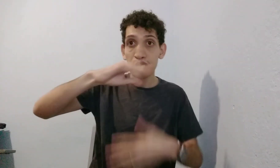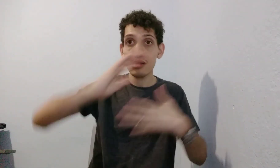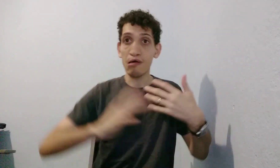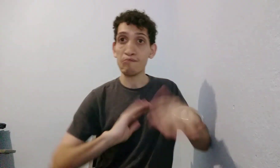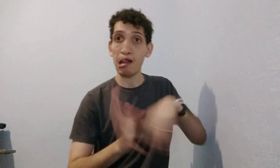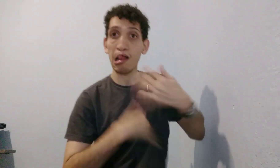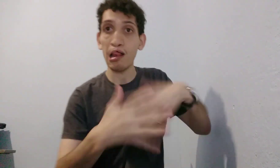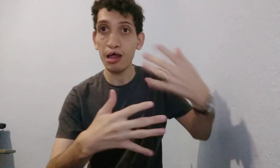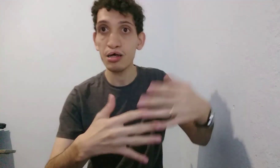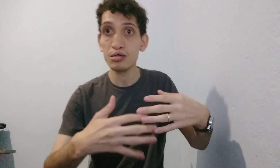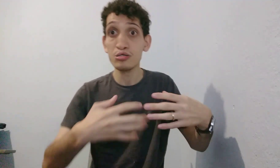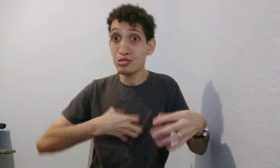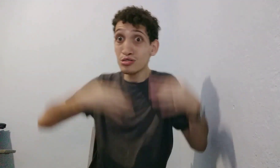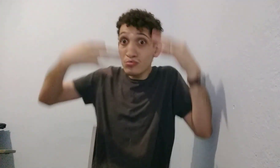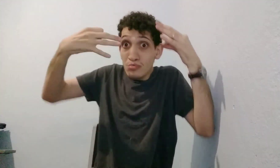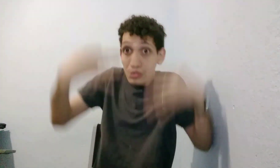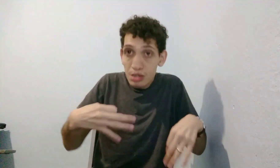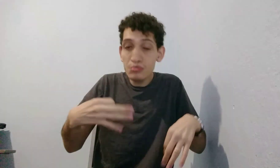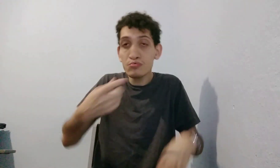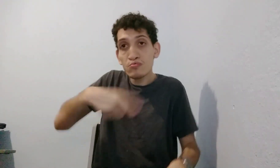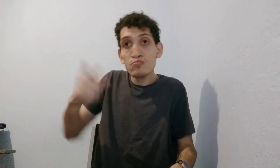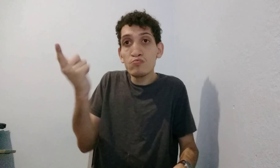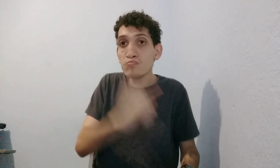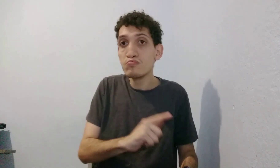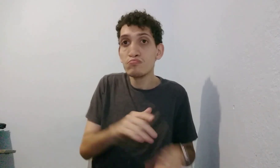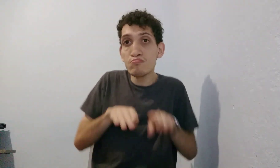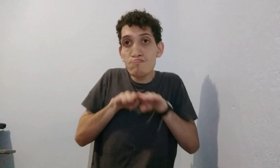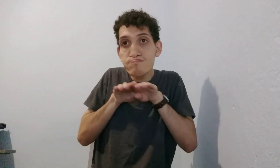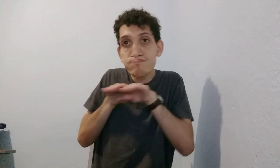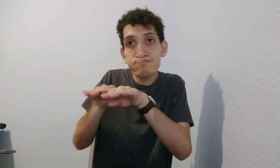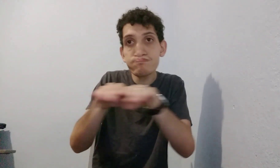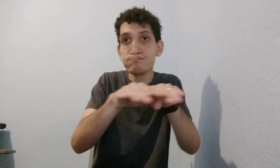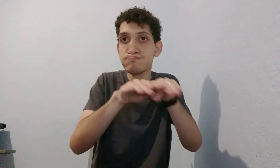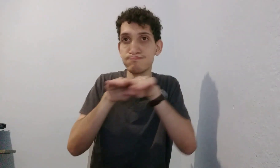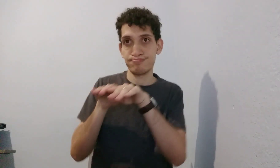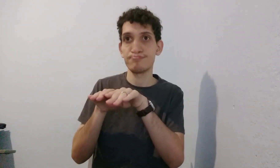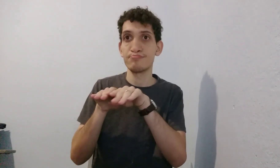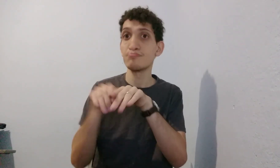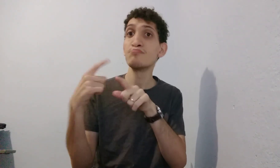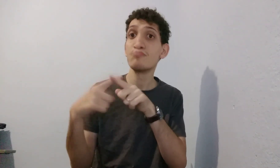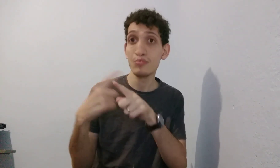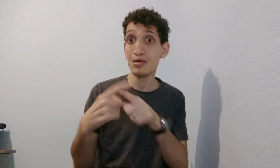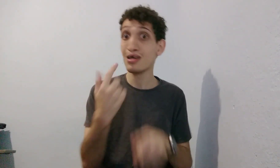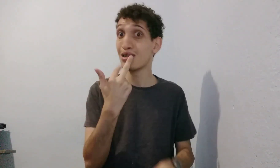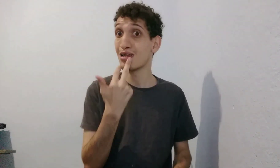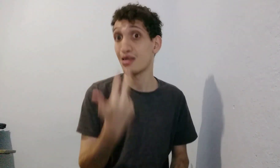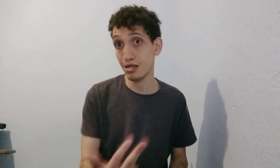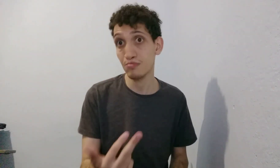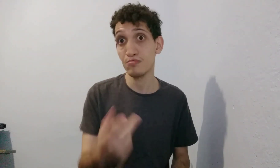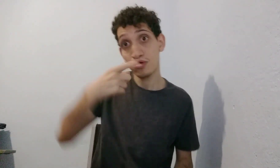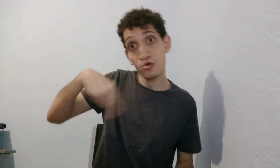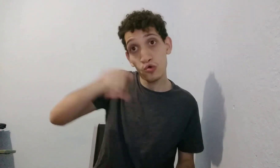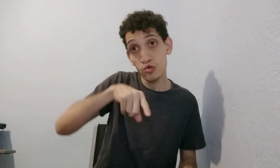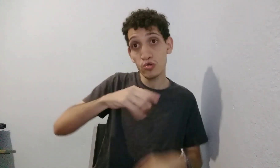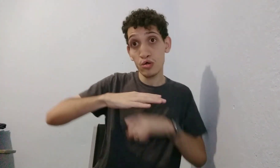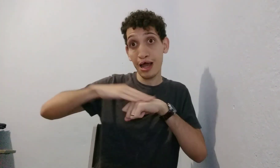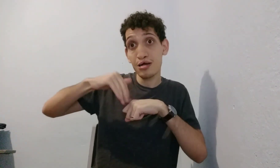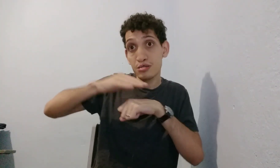correto. E assim, evita dar as línguas bagunçadas. E todo mundo aí, tá igualmente usando o que é certo. Porque é uma lua.